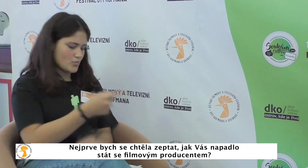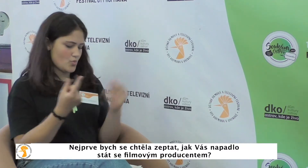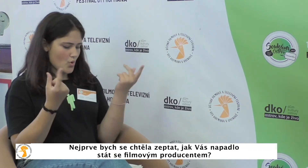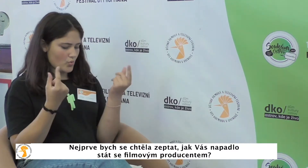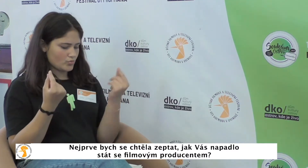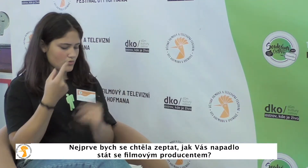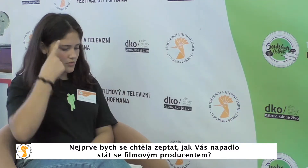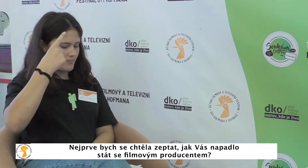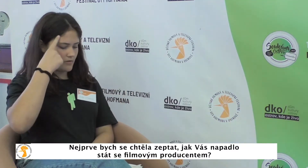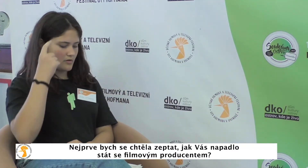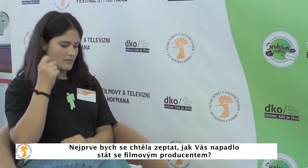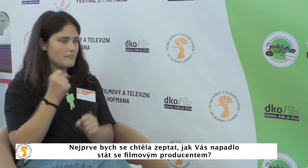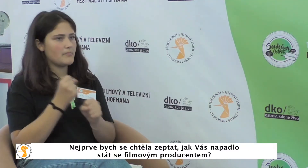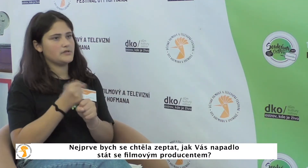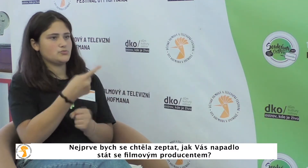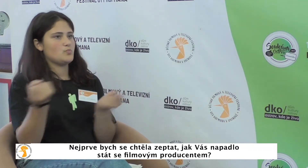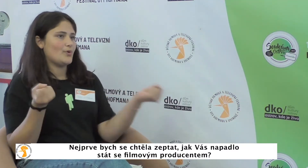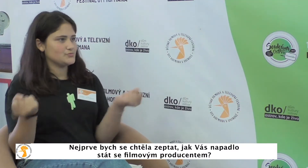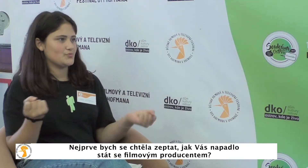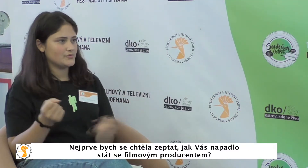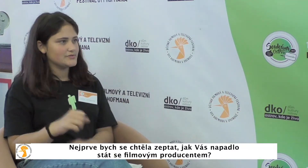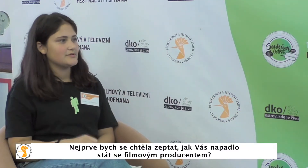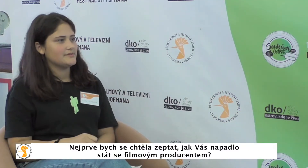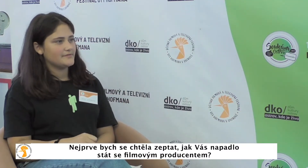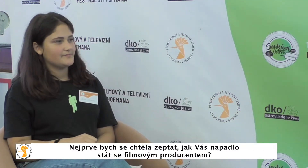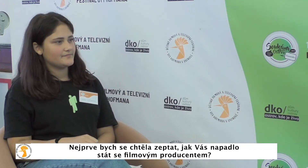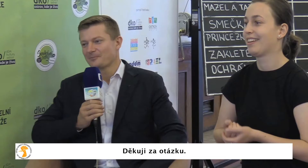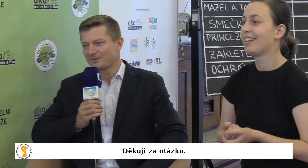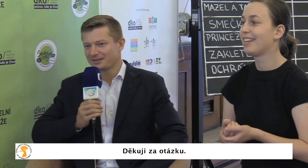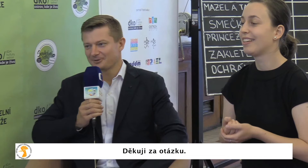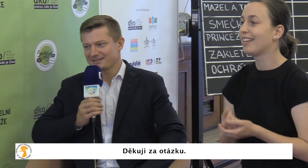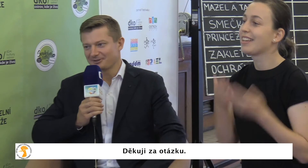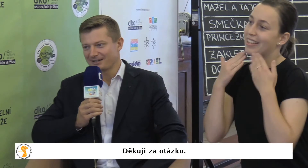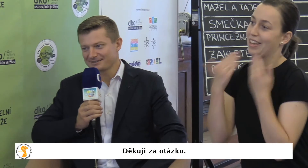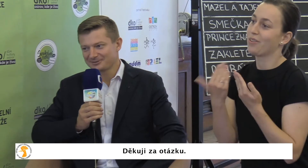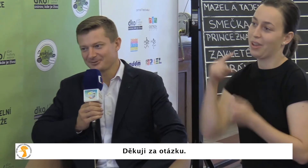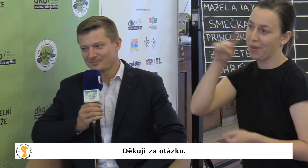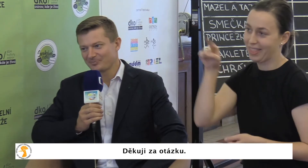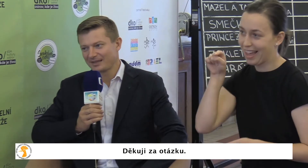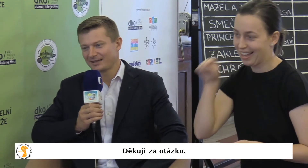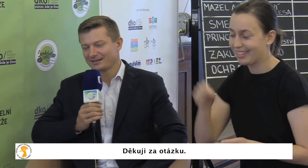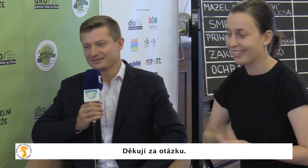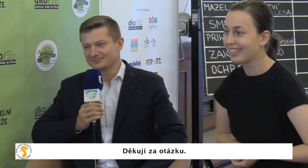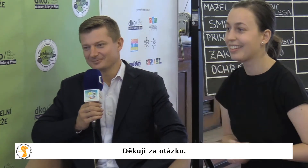Nejprve bych se chtěla zeptat, jak vás napadlo stát se filmovým producentem? Děkuji za otázku.